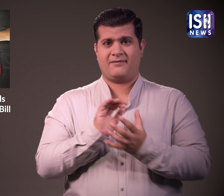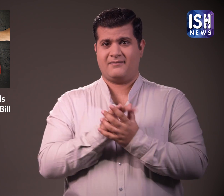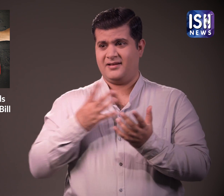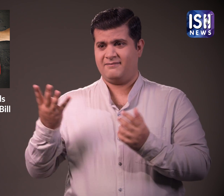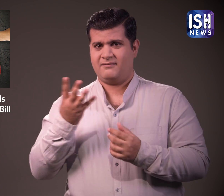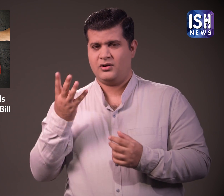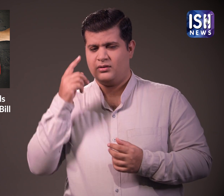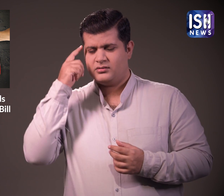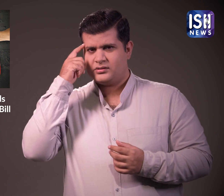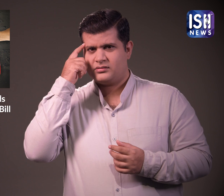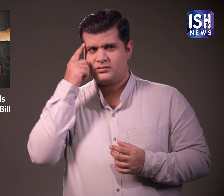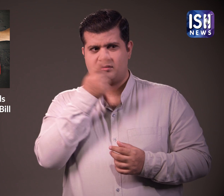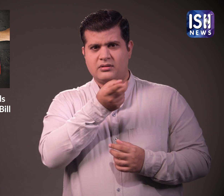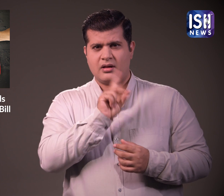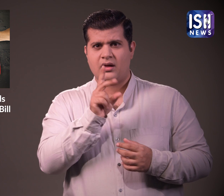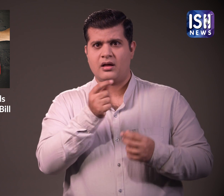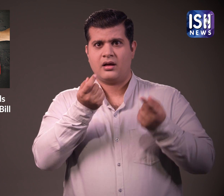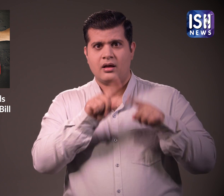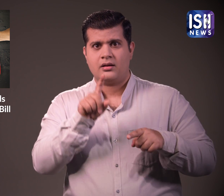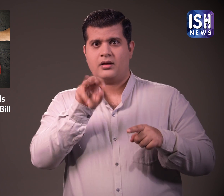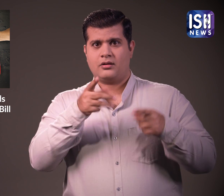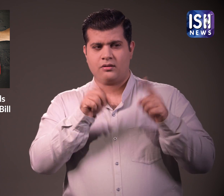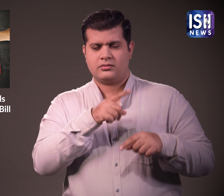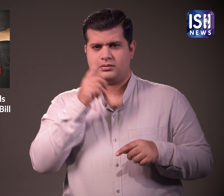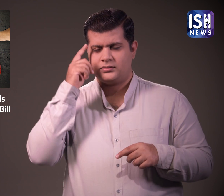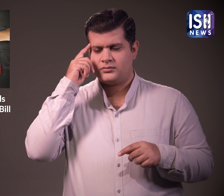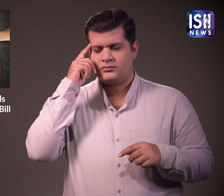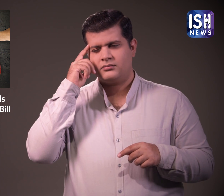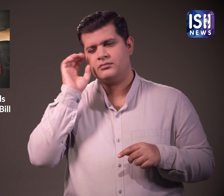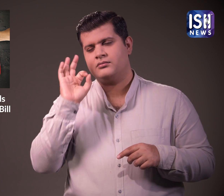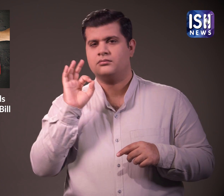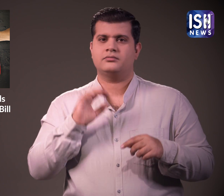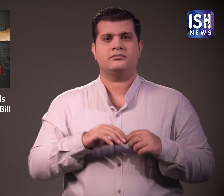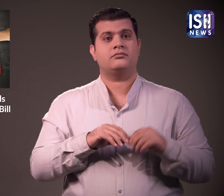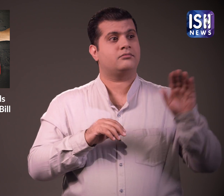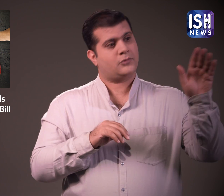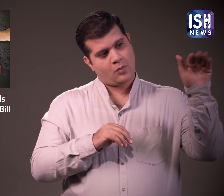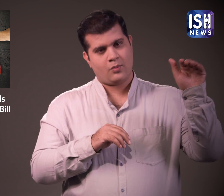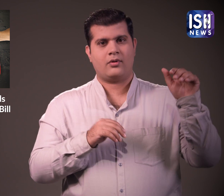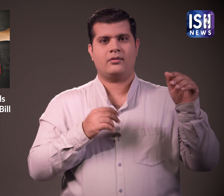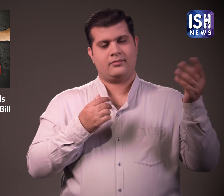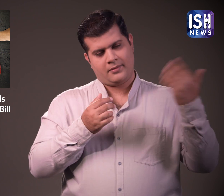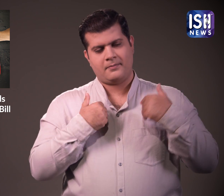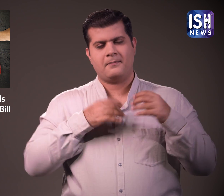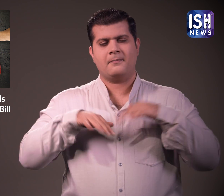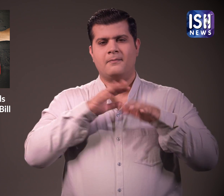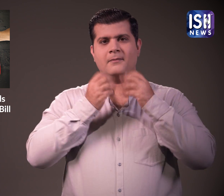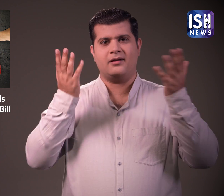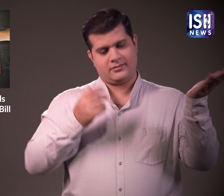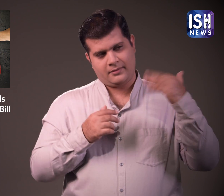क्योंकि सबीर पैसे मांगता रहा इसलिए उसके दोस्तों ने एक और पार्टी का आयोजिन किया और सबीर को कारेकरम के लिए आमंत्रित